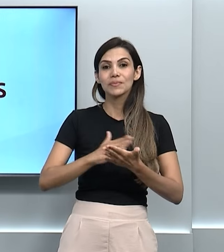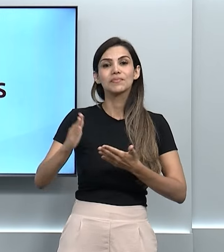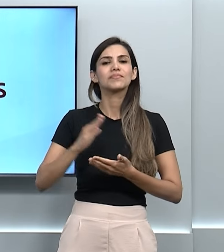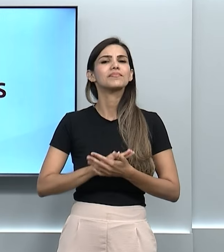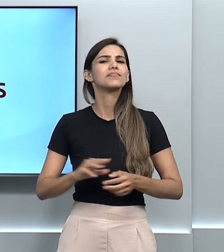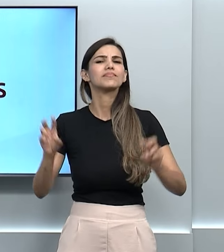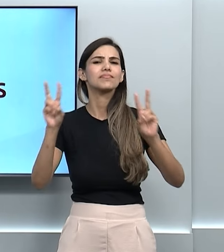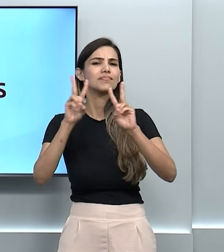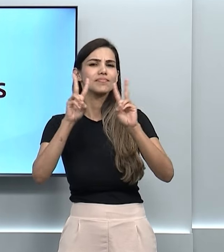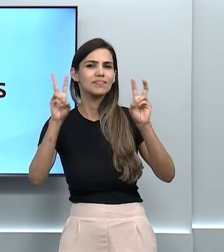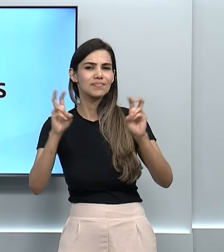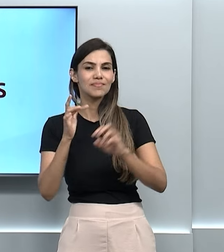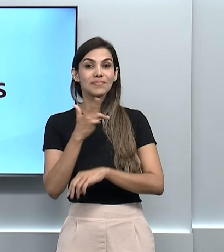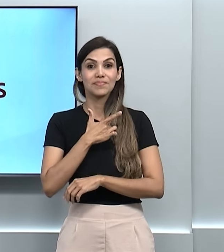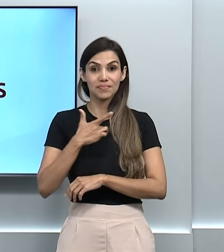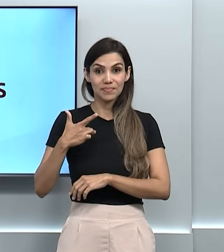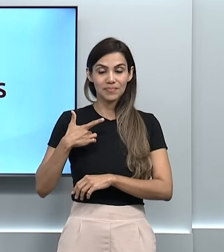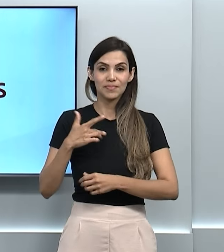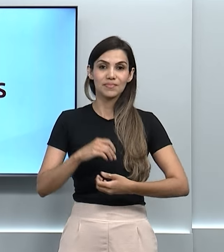fala sobre saúde.